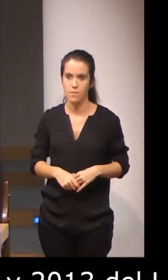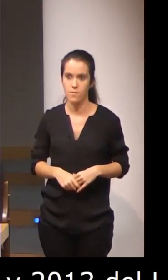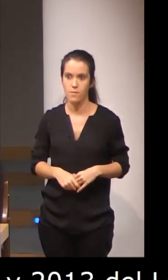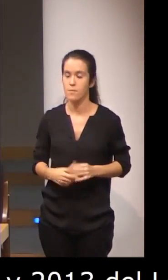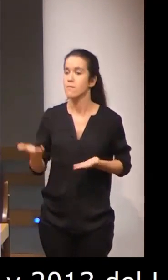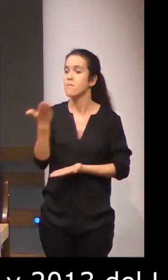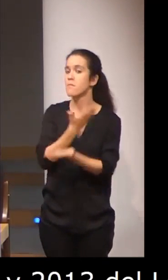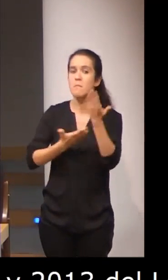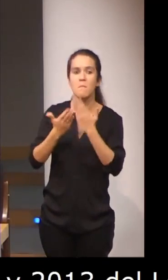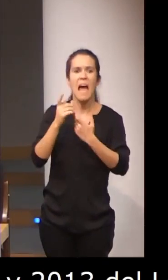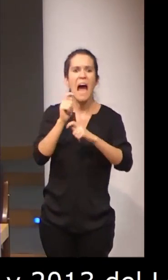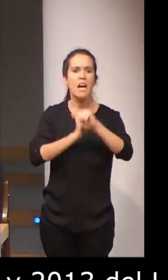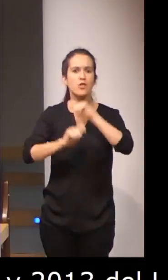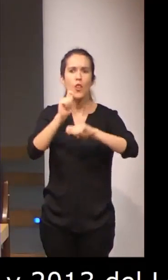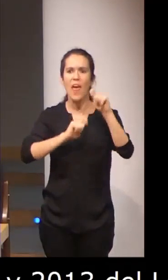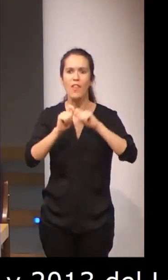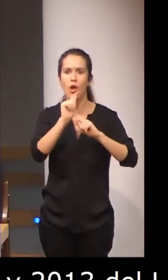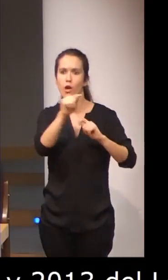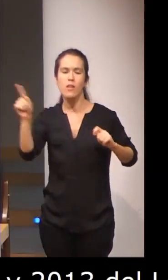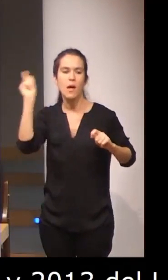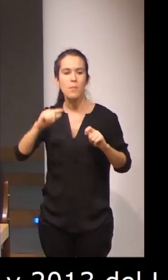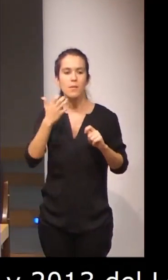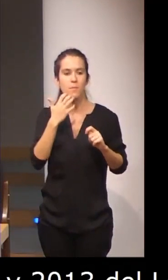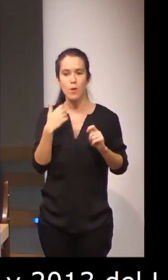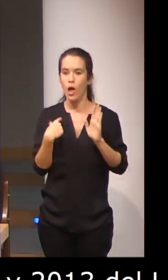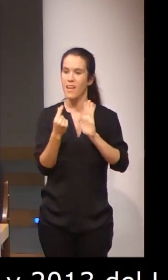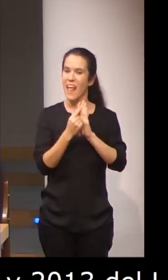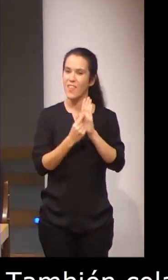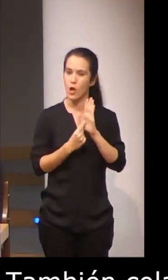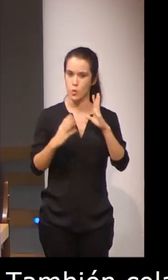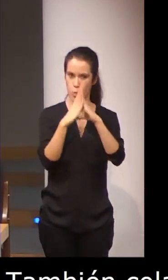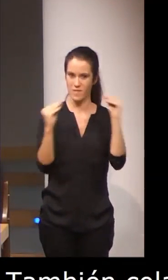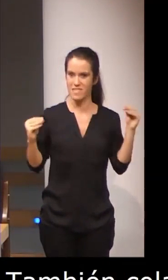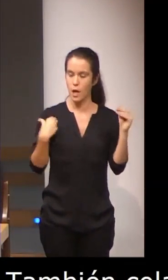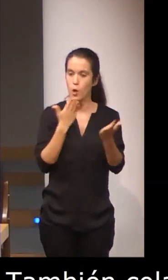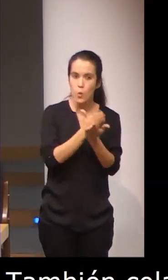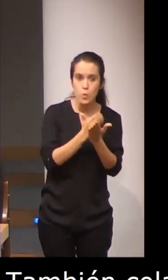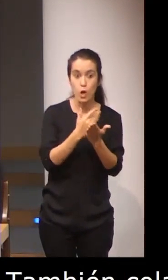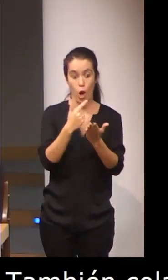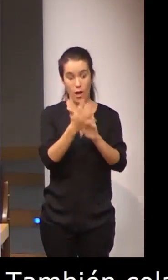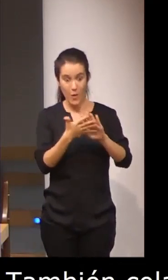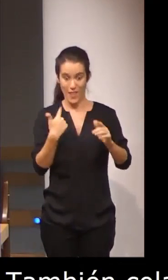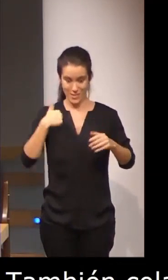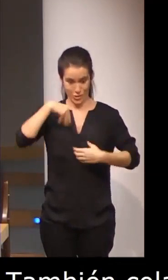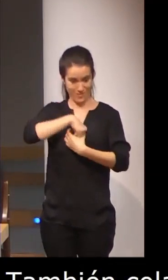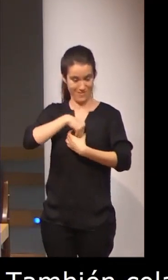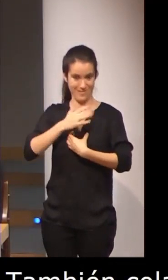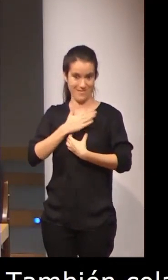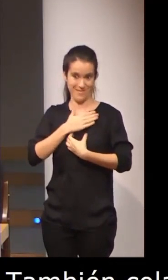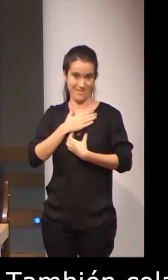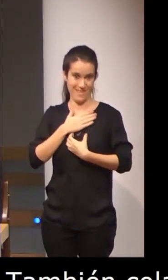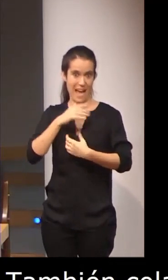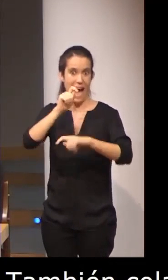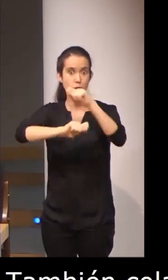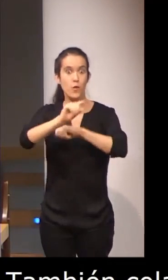nos lo piden, cuanto al reconocimiento de los créditos universitarios de los cursos de lengua de signos que se imparten en las propias